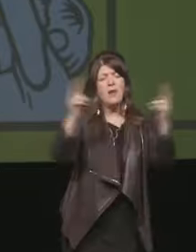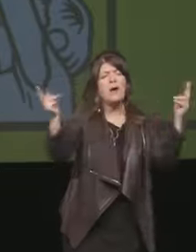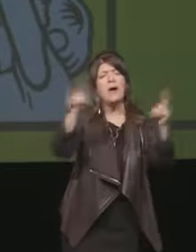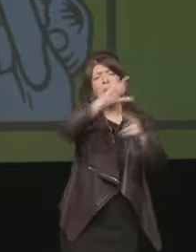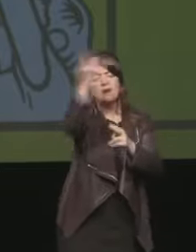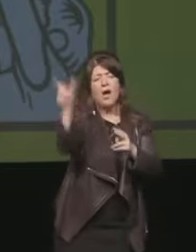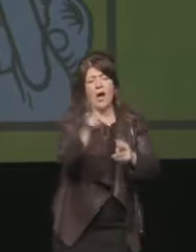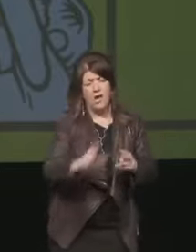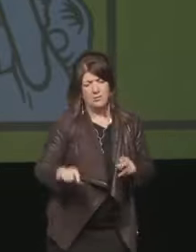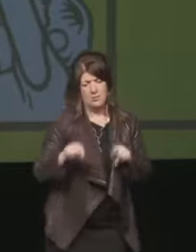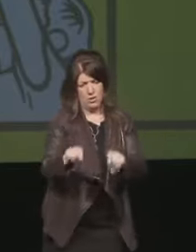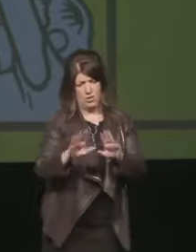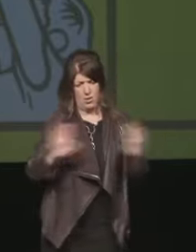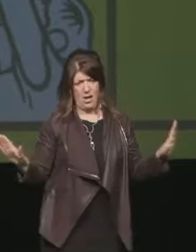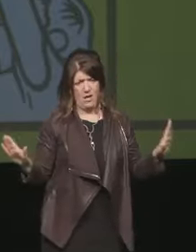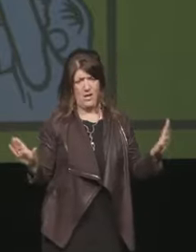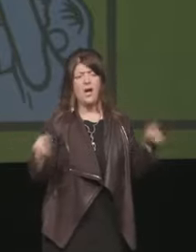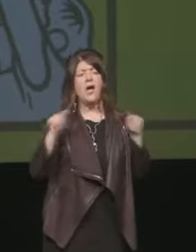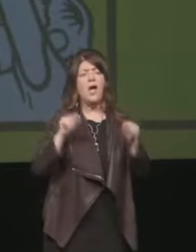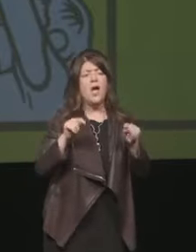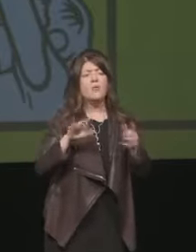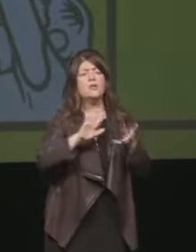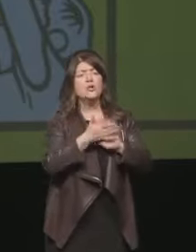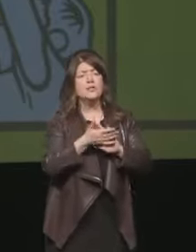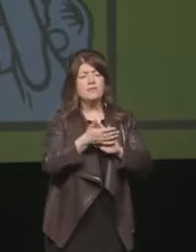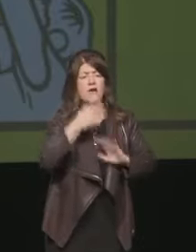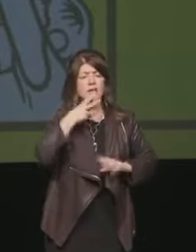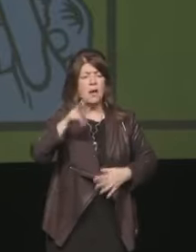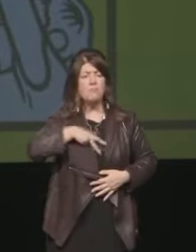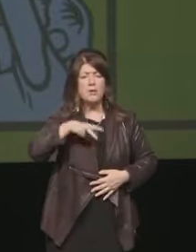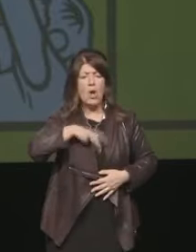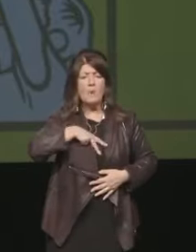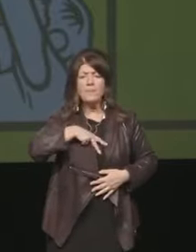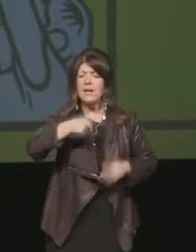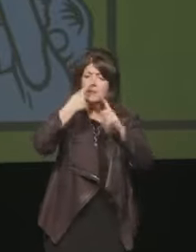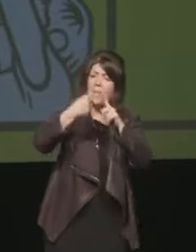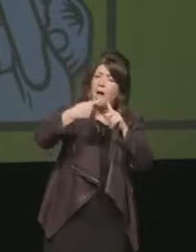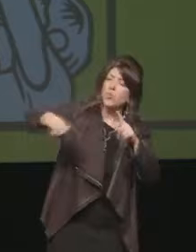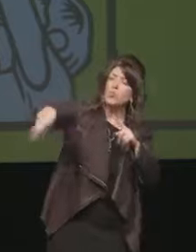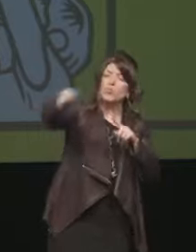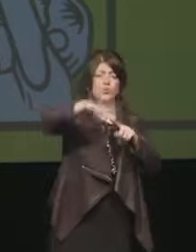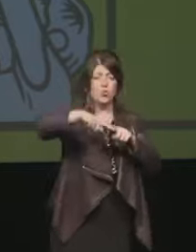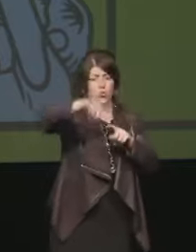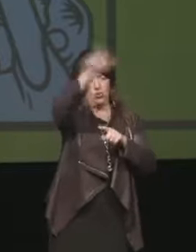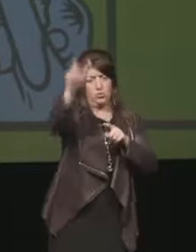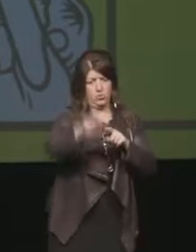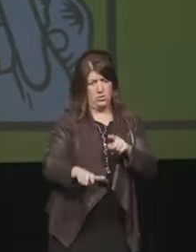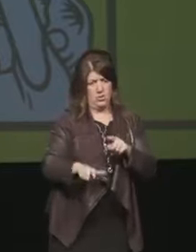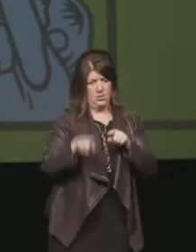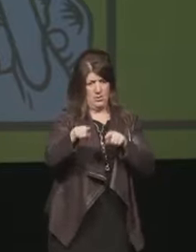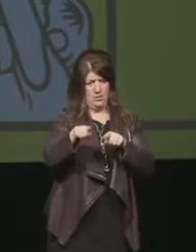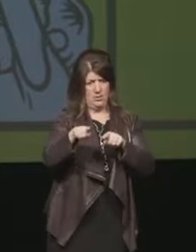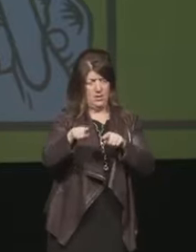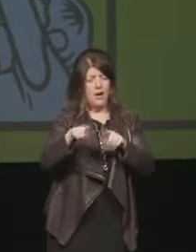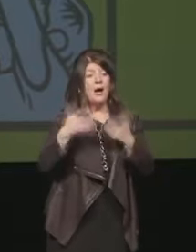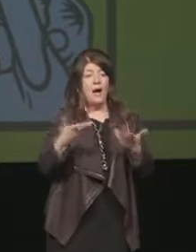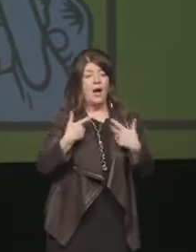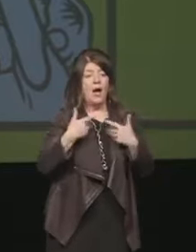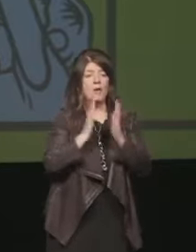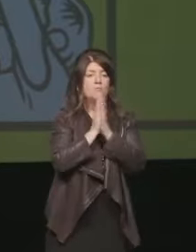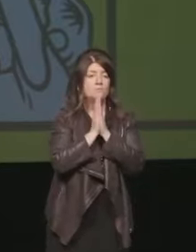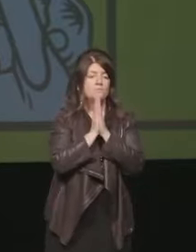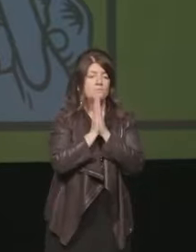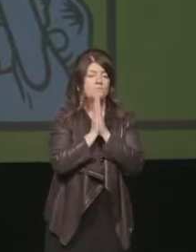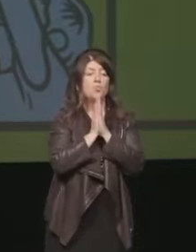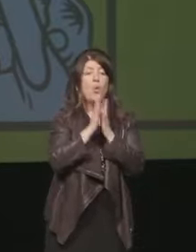salone da questo punto di vista è anche il bene del paese e almeno su questo secondo me un richiamo all'unità